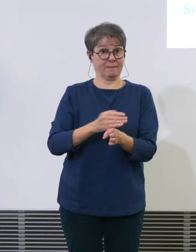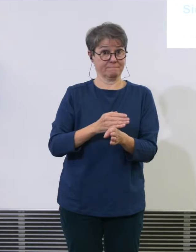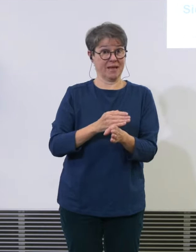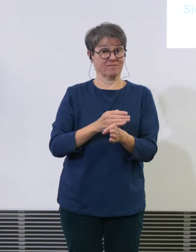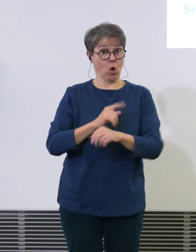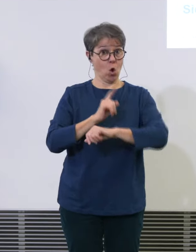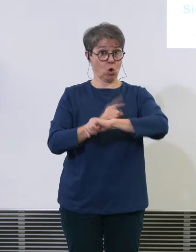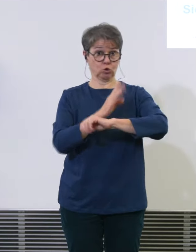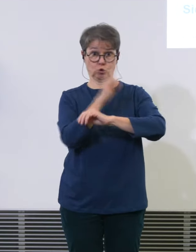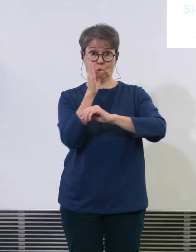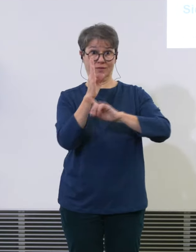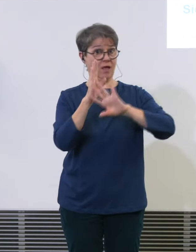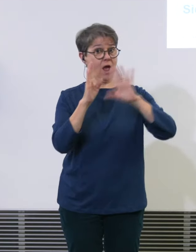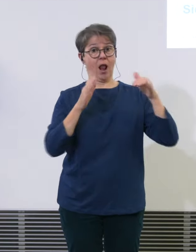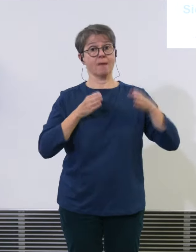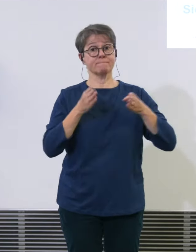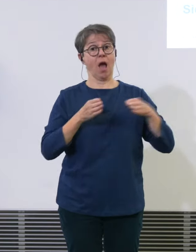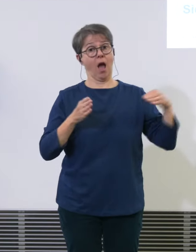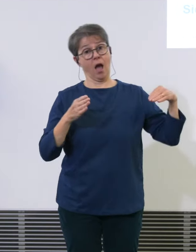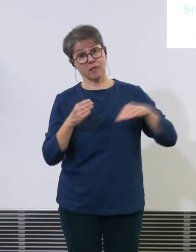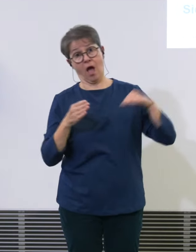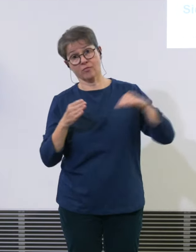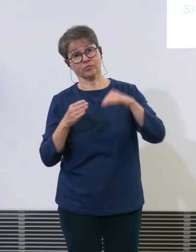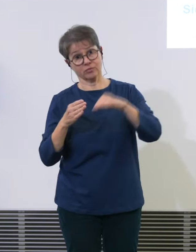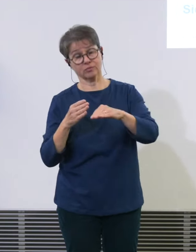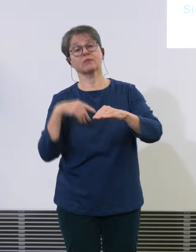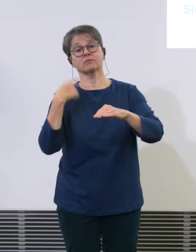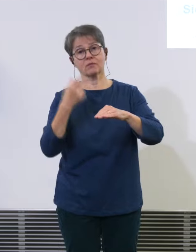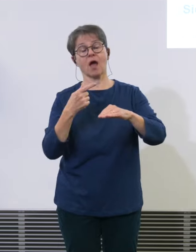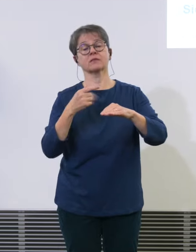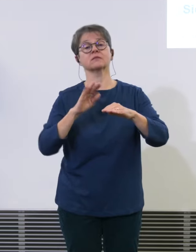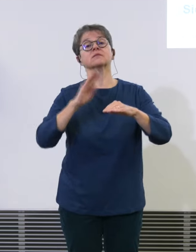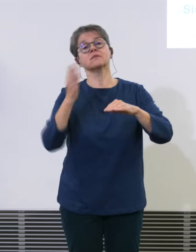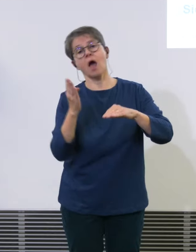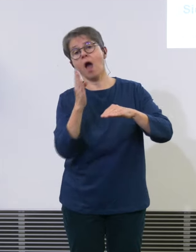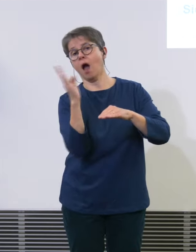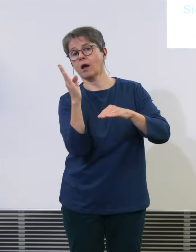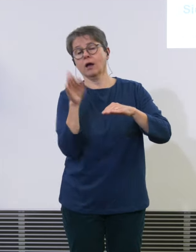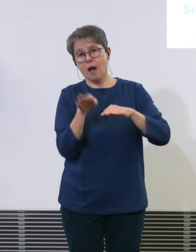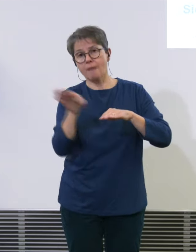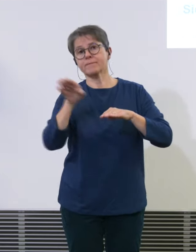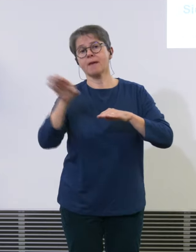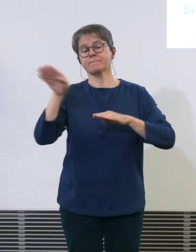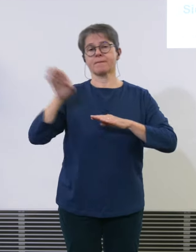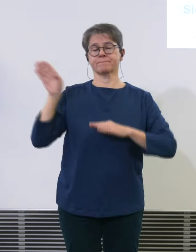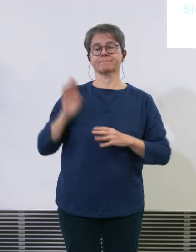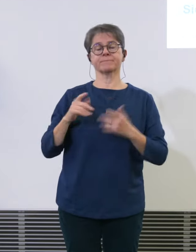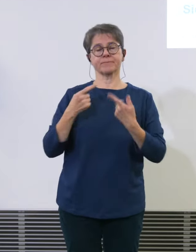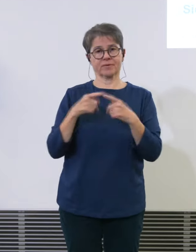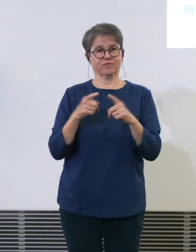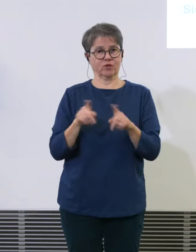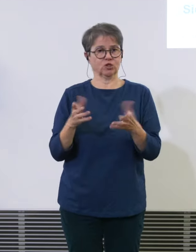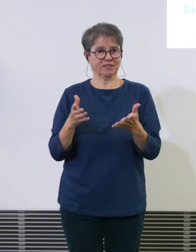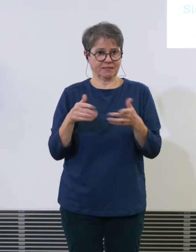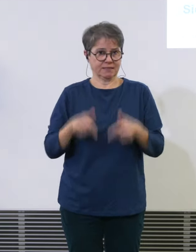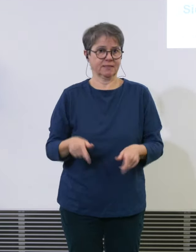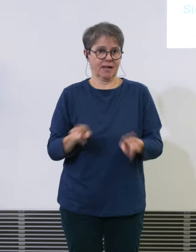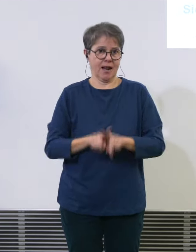an dann wird es quasi verteilt und nachher verteilt sich das dann wieder auf die verschiedenen Destinationen so ist die maximale